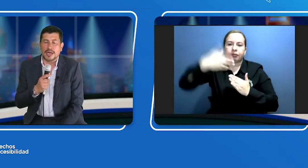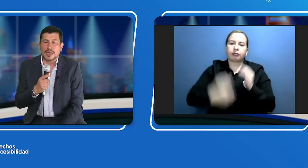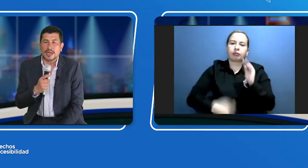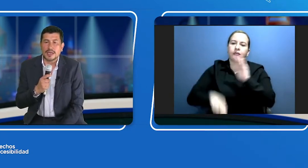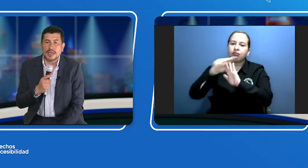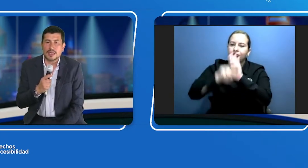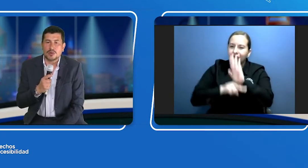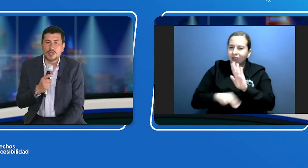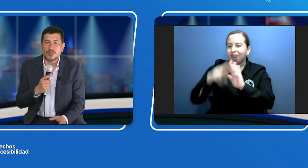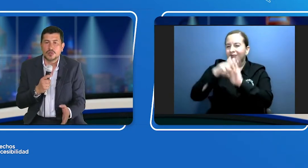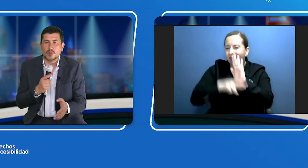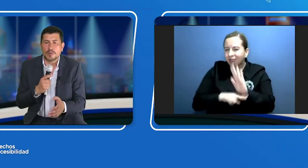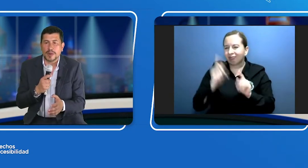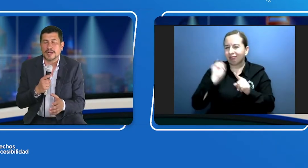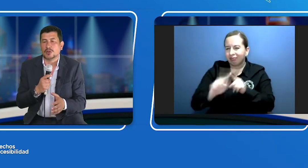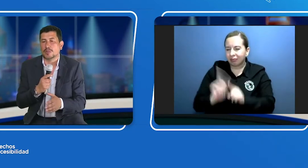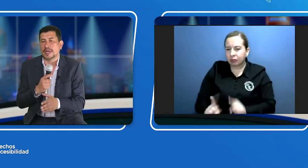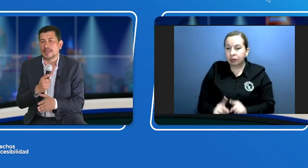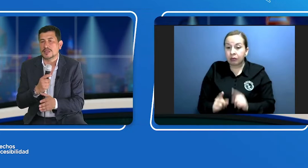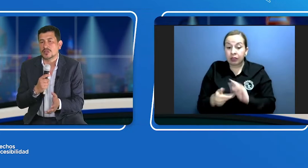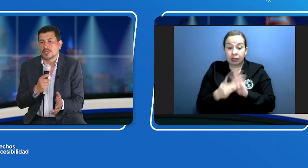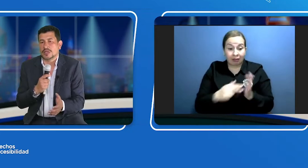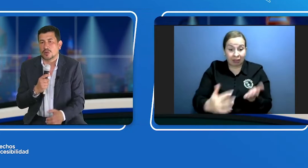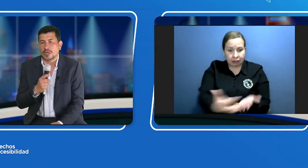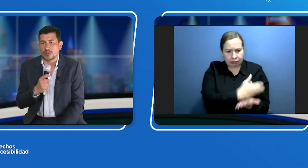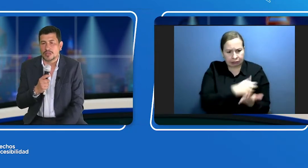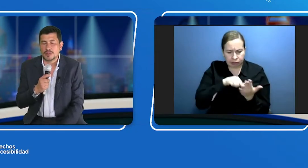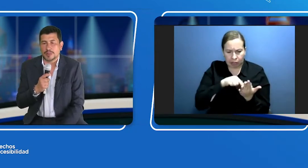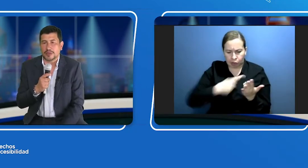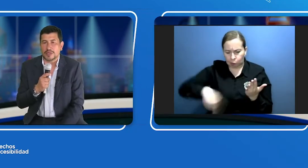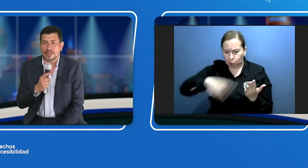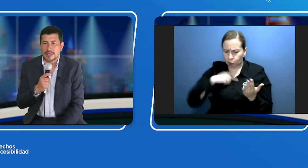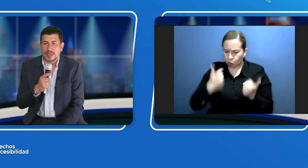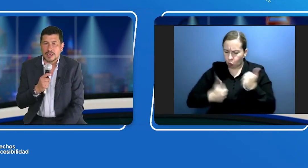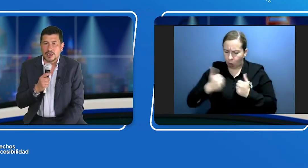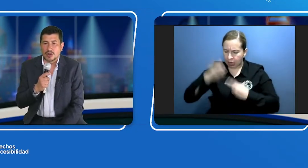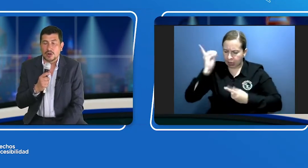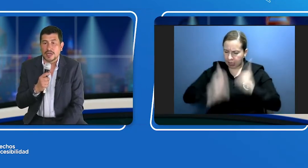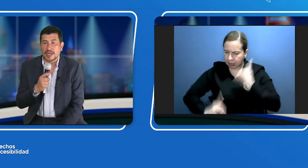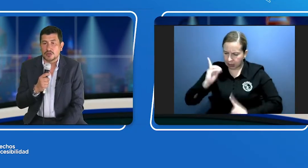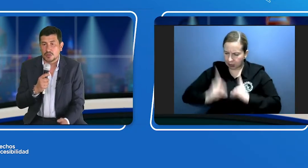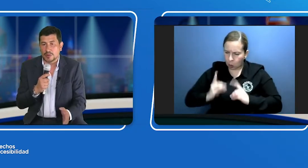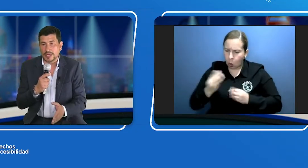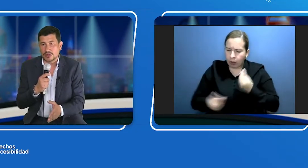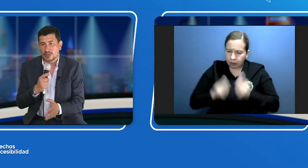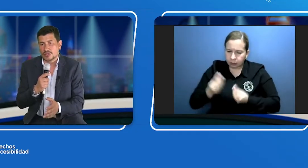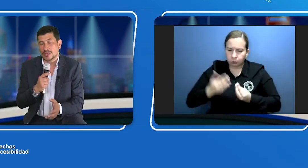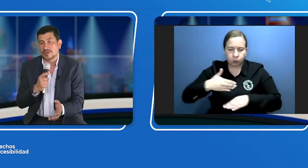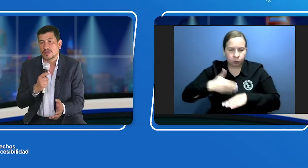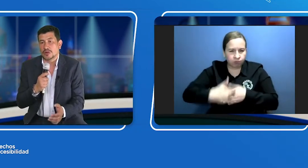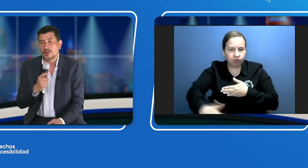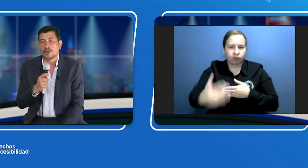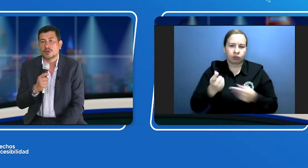un insumo para tomar decisiones regulatorias para ver si lo que en su momento se definió como